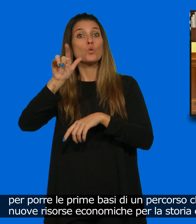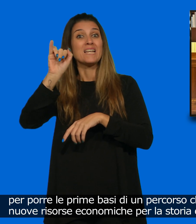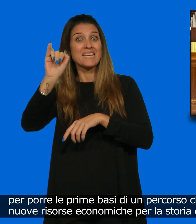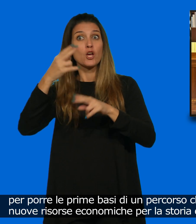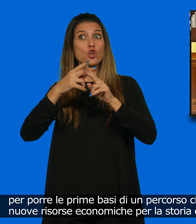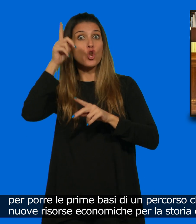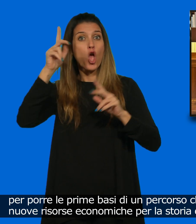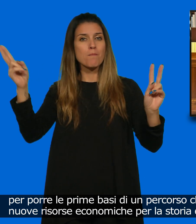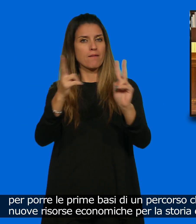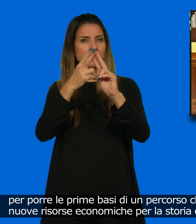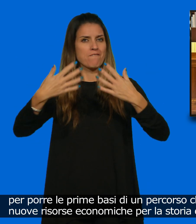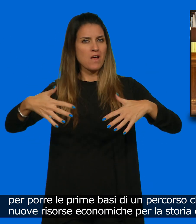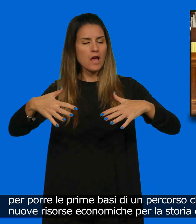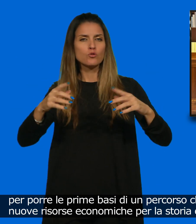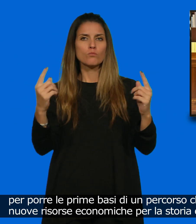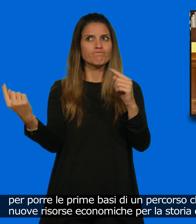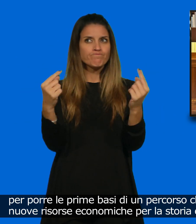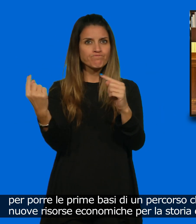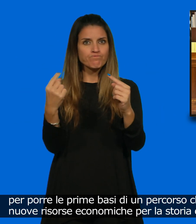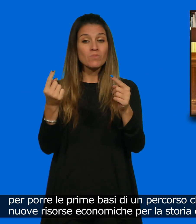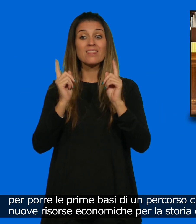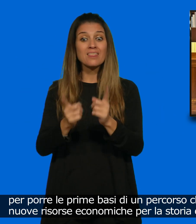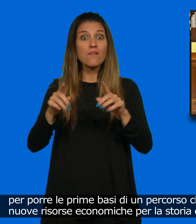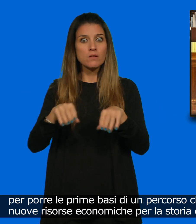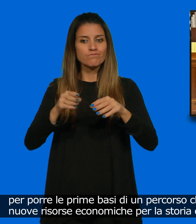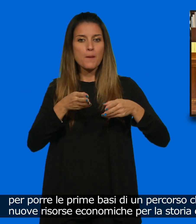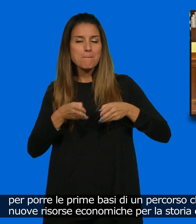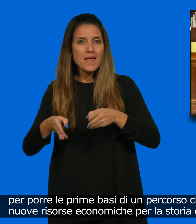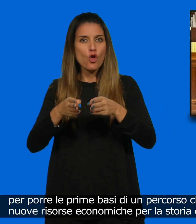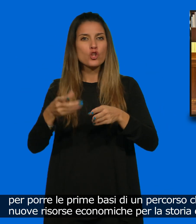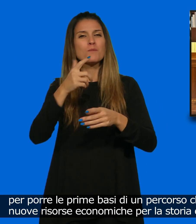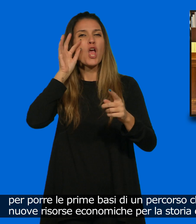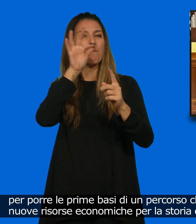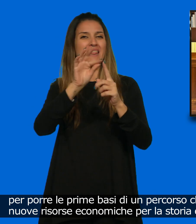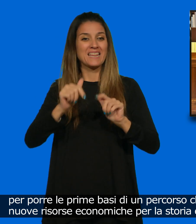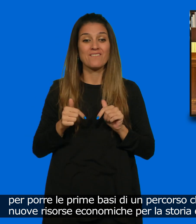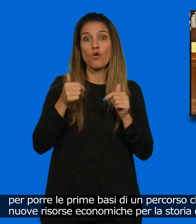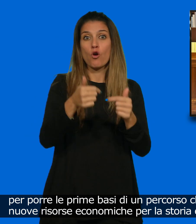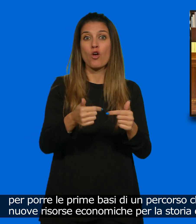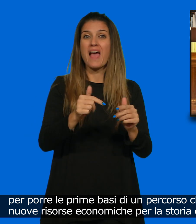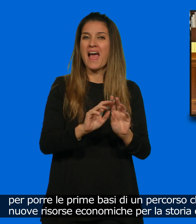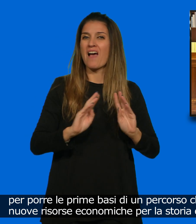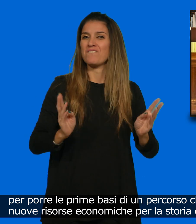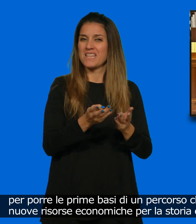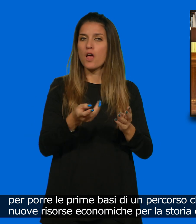per porre le prime basi di un percorso che consentirà di investire nuove risorse economiche